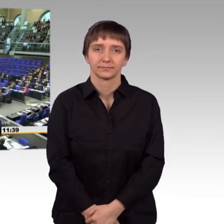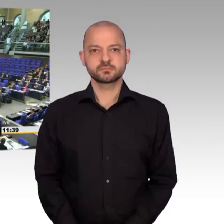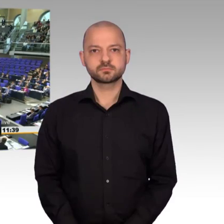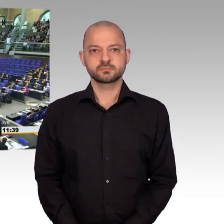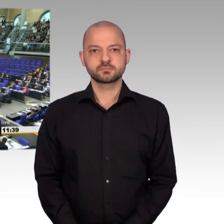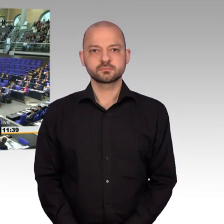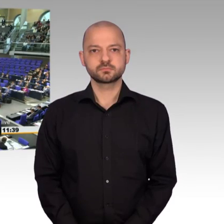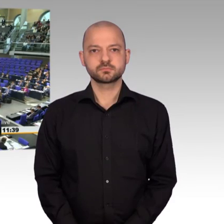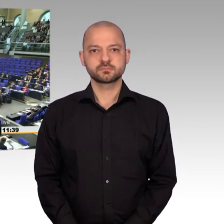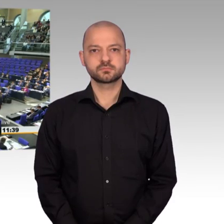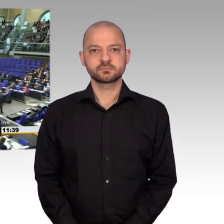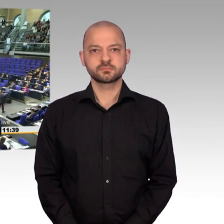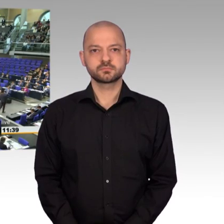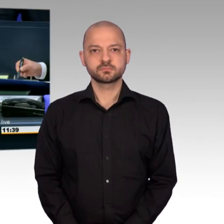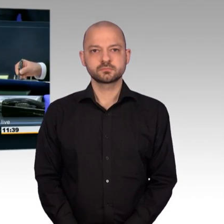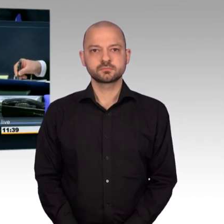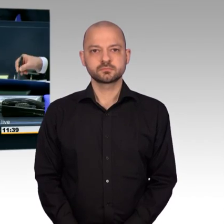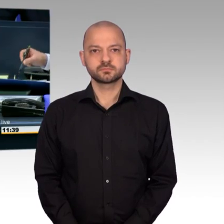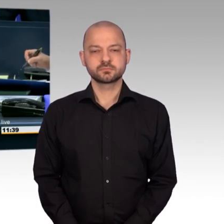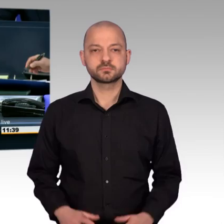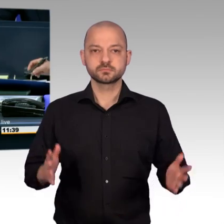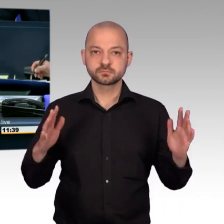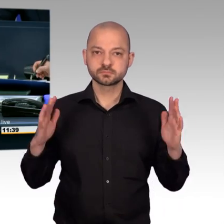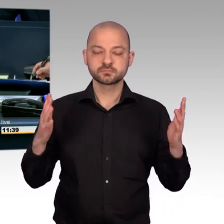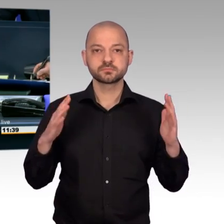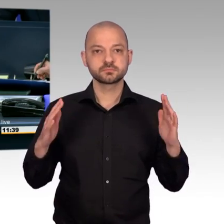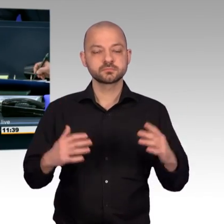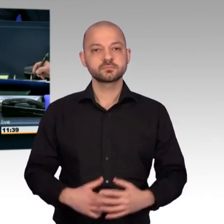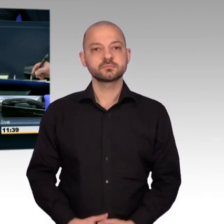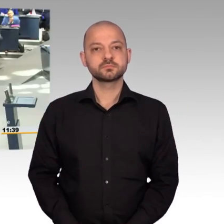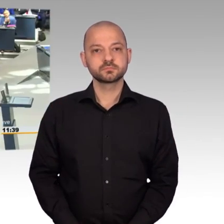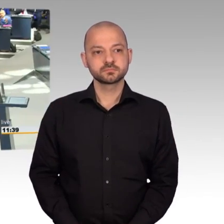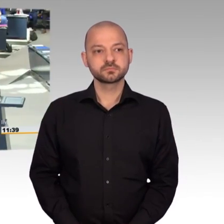Vielen Dank, Herr Dr. Hartwig. Als Nächstes für die Freien Demokraten der Kollege Bijan Giyal Saray.